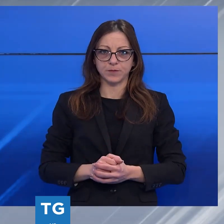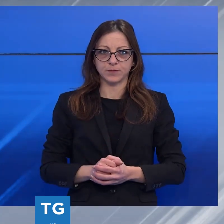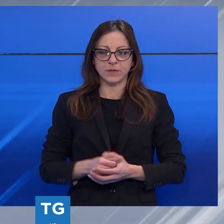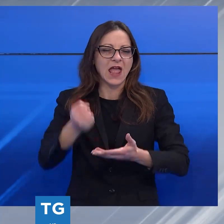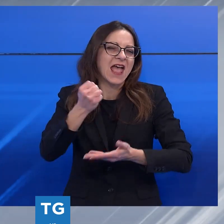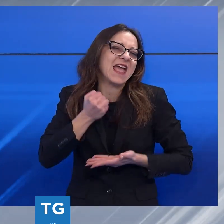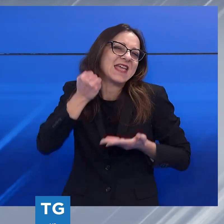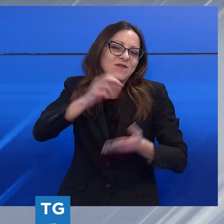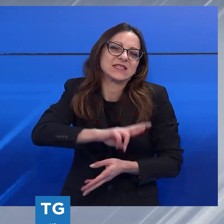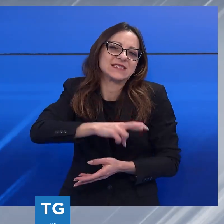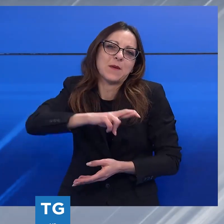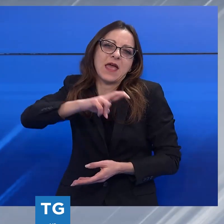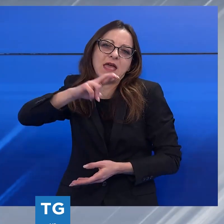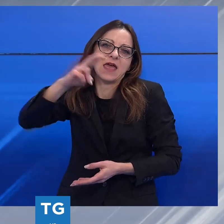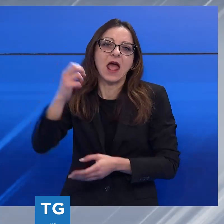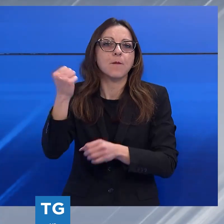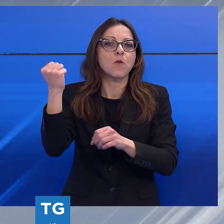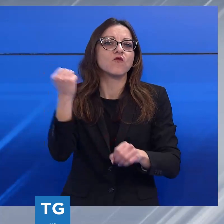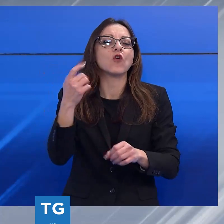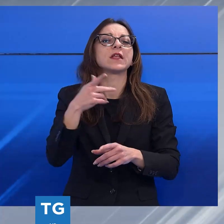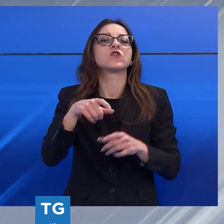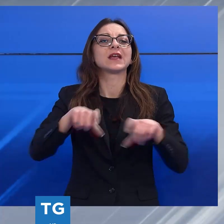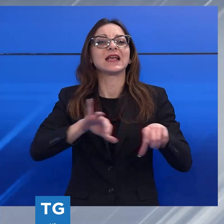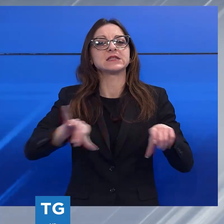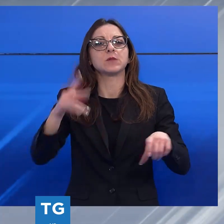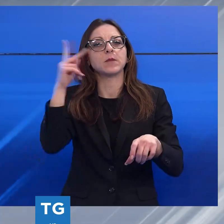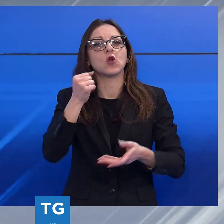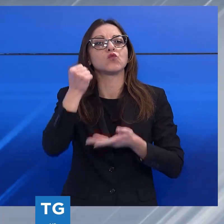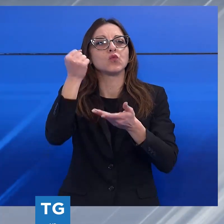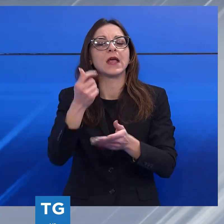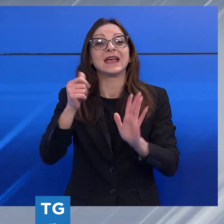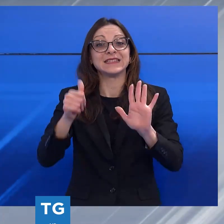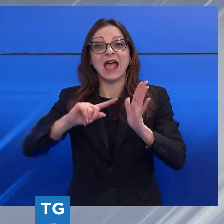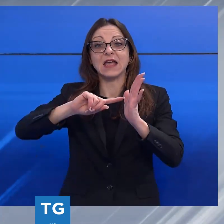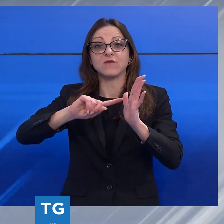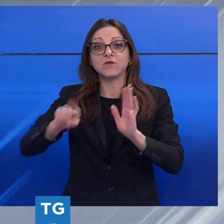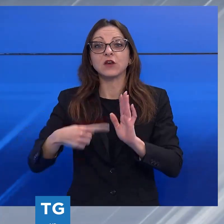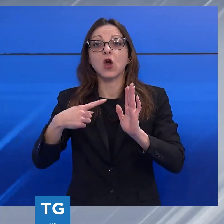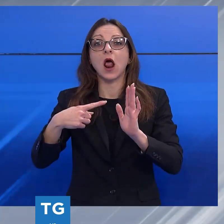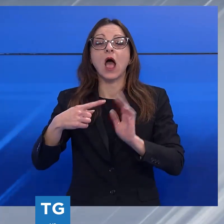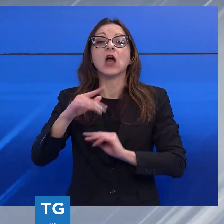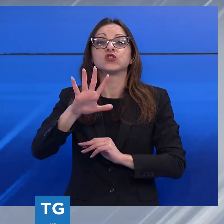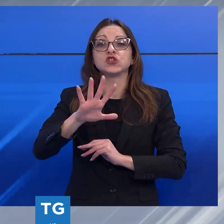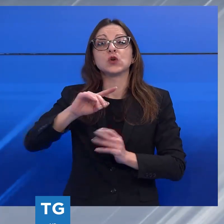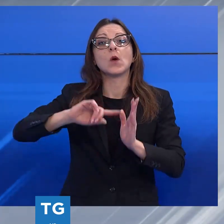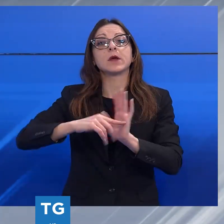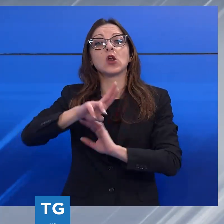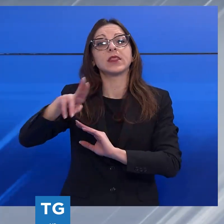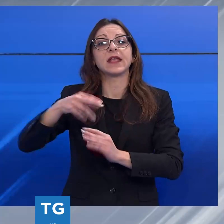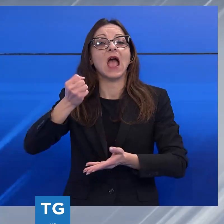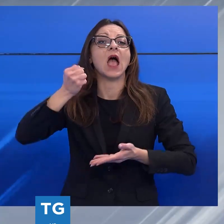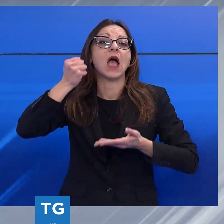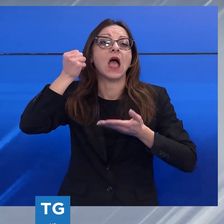Investimenti record dalla Fondazione Cassa di Risparmio di Lucca che eroga 6,5 milioni di euro per il completamento o la